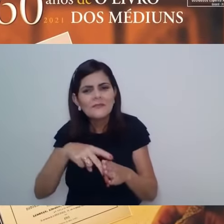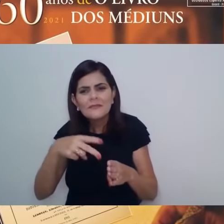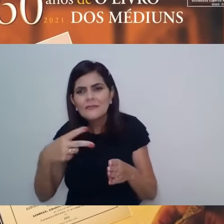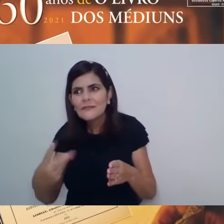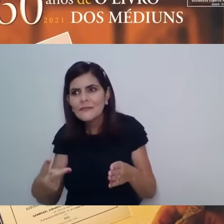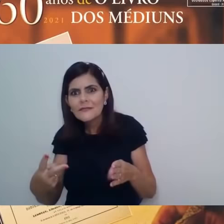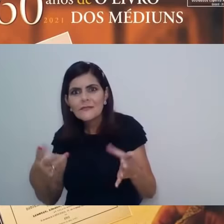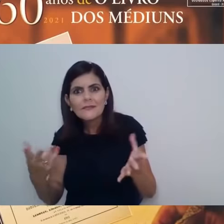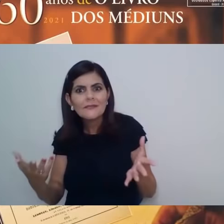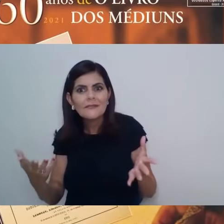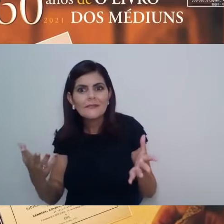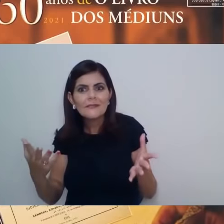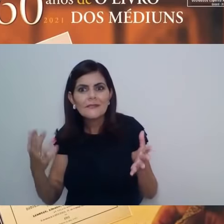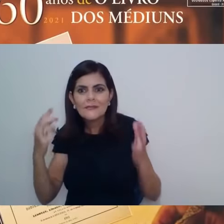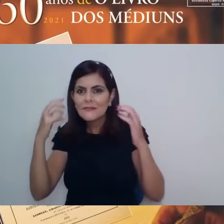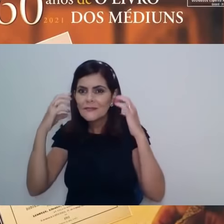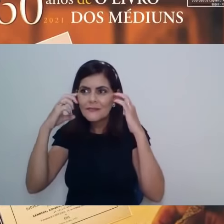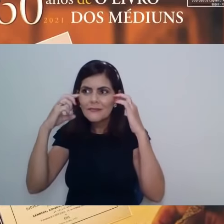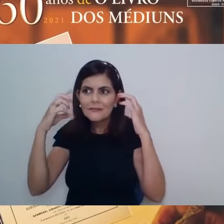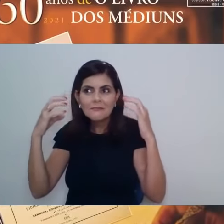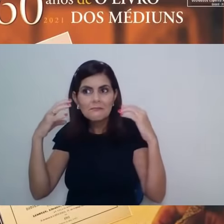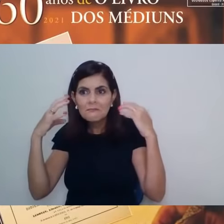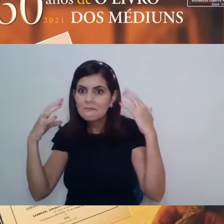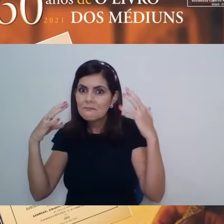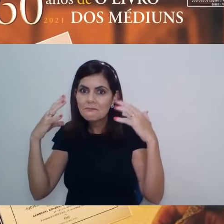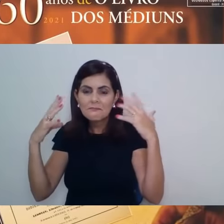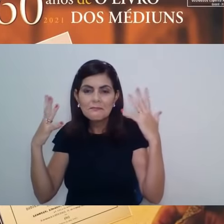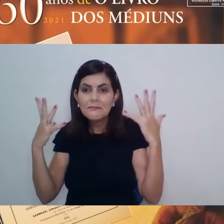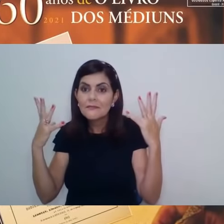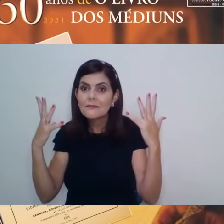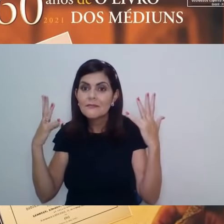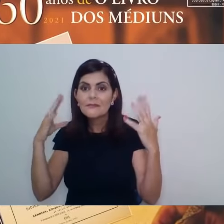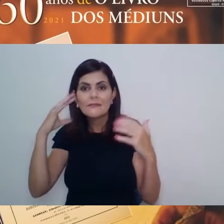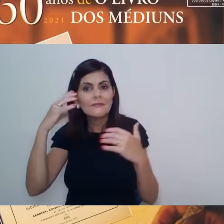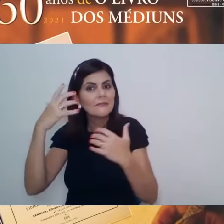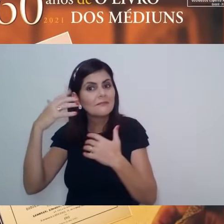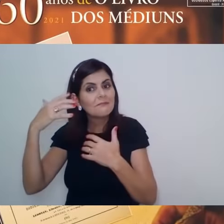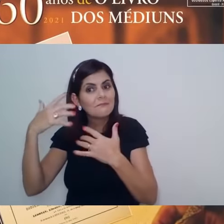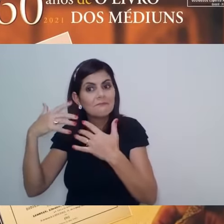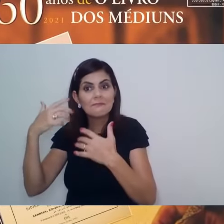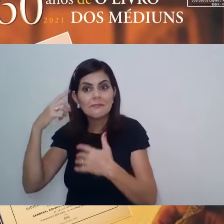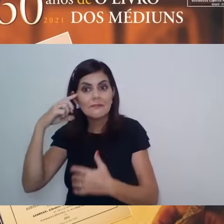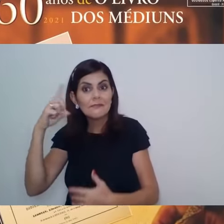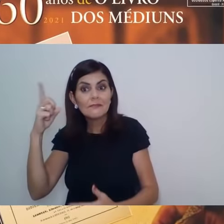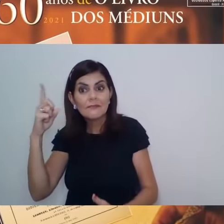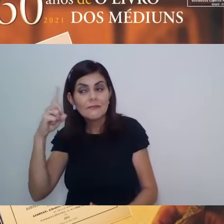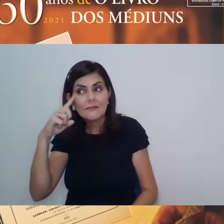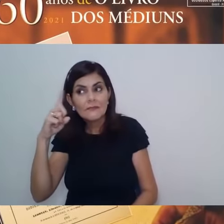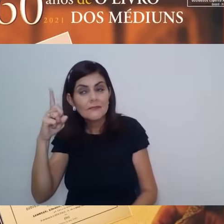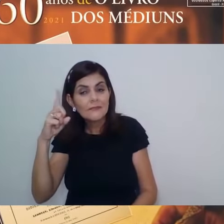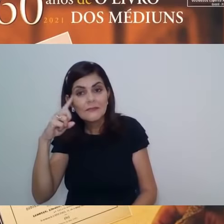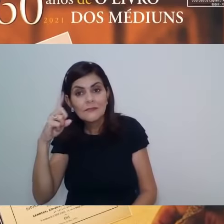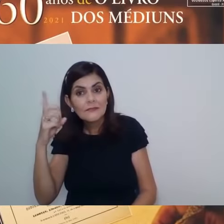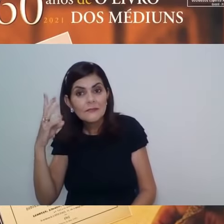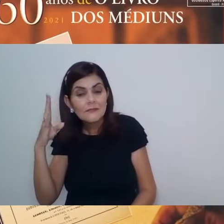castelo de ilusões em que ele vivia, daquele palanque em que ele se colocava,